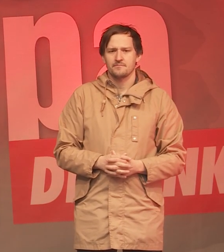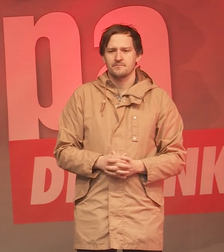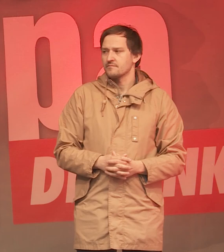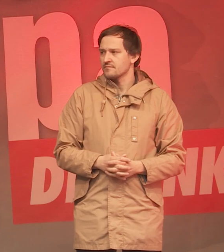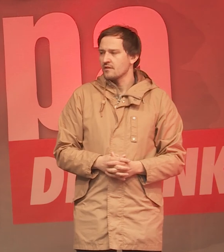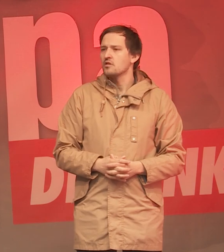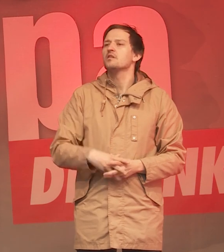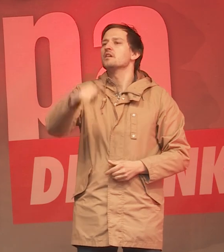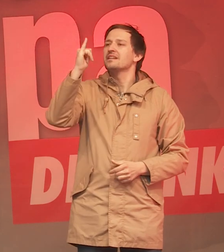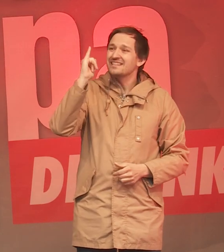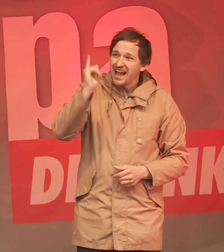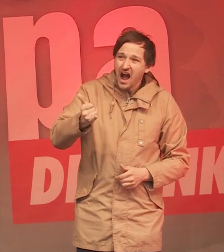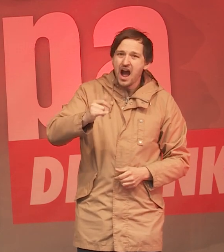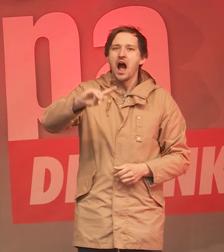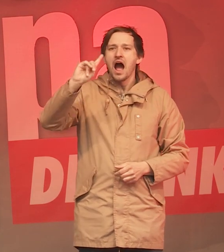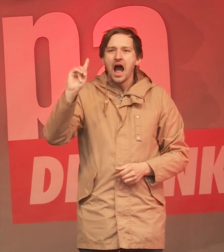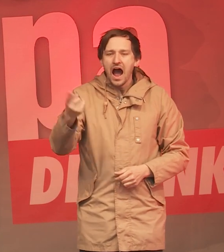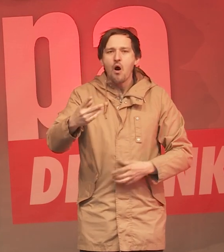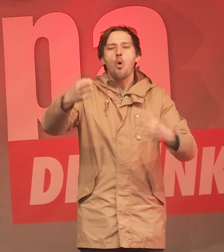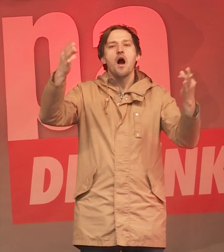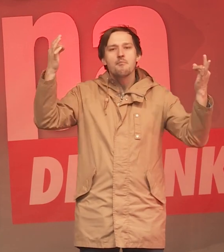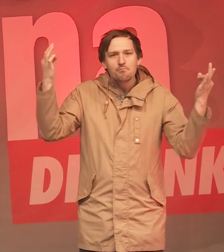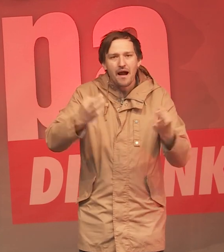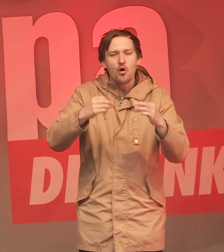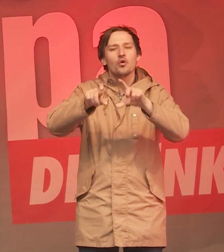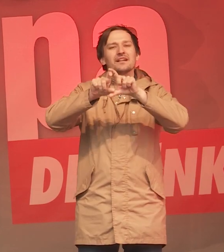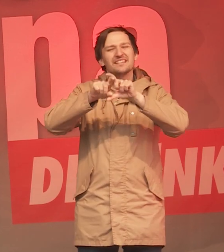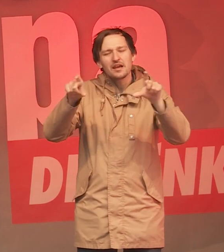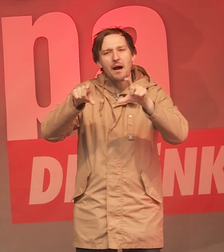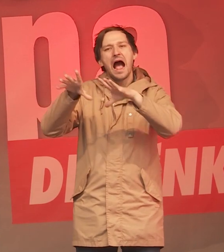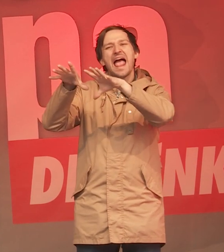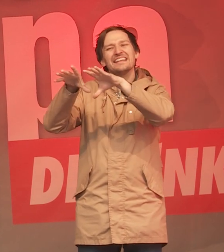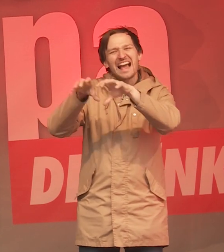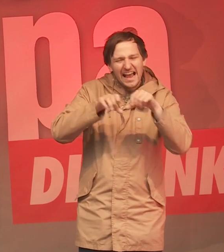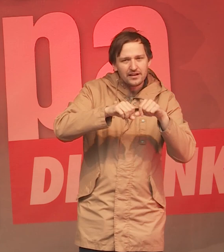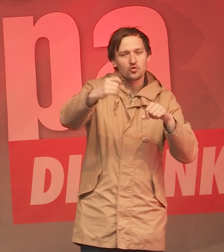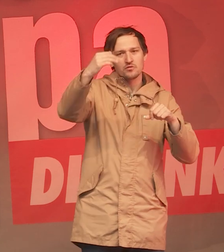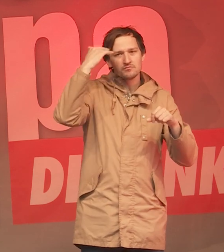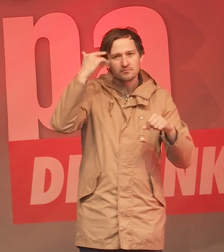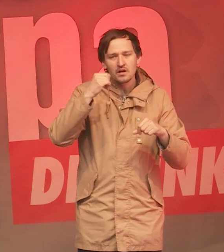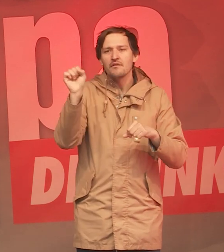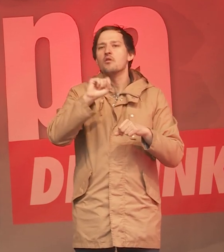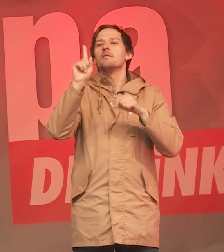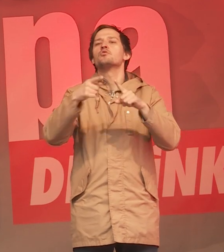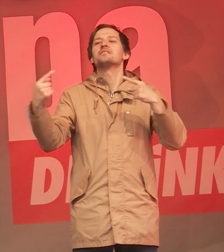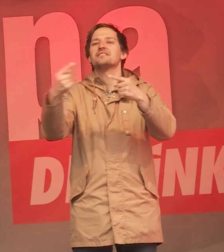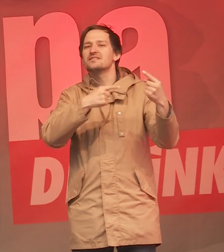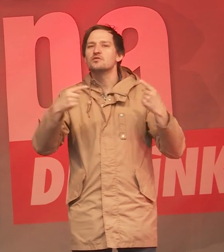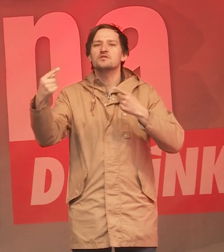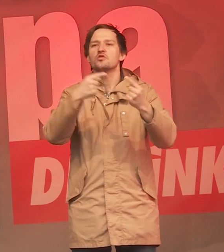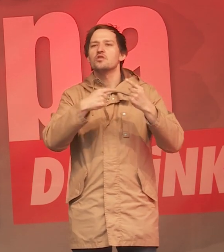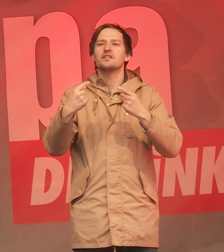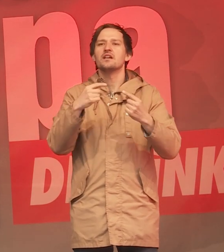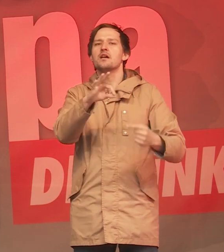Ja, wir brauchen auch eine Debatte über Enteignungen. Und zwar vor allem über die Enteignungen, die die